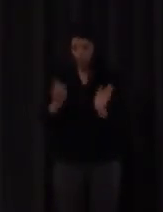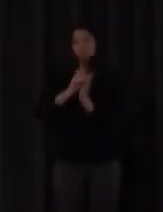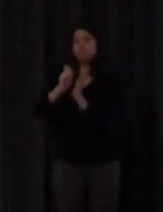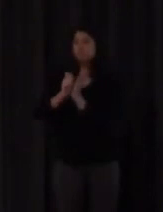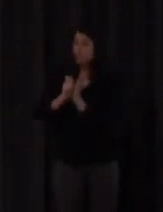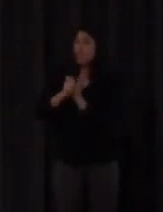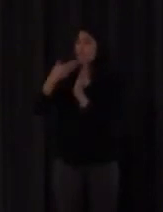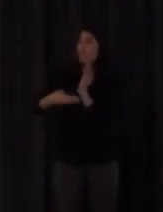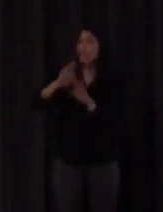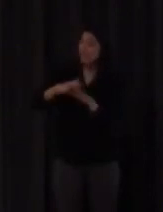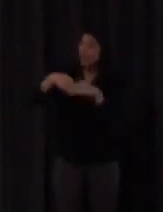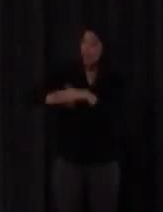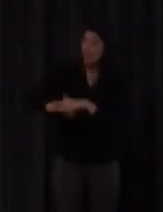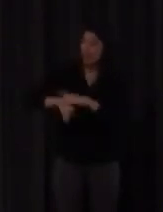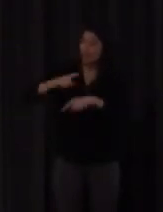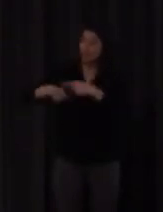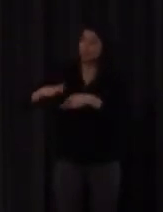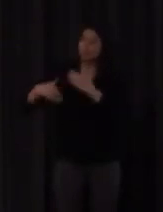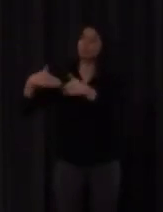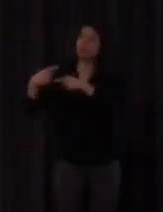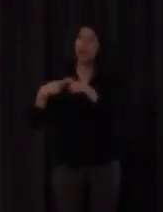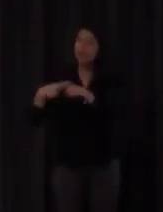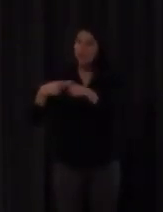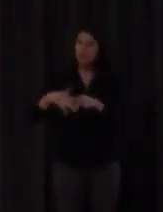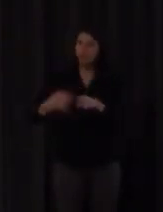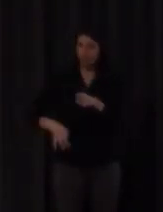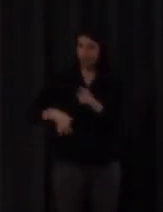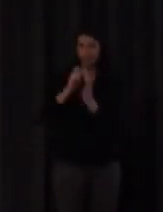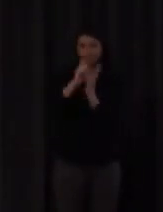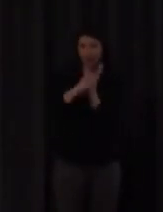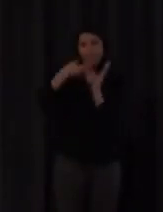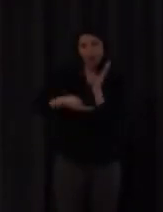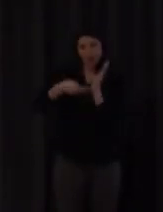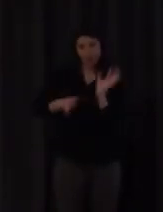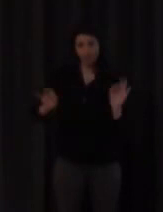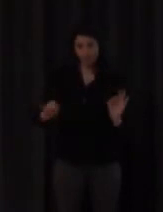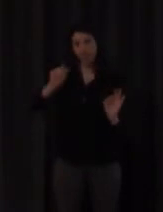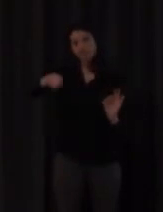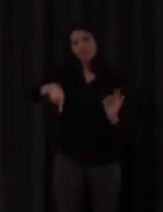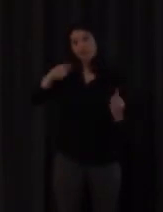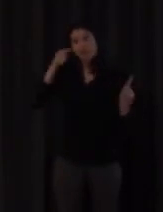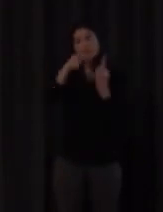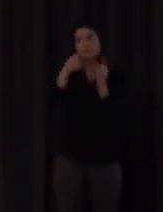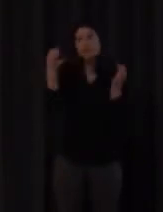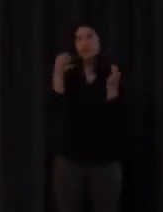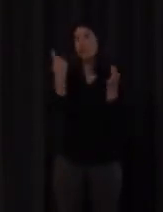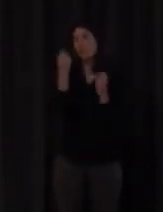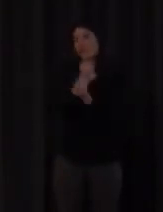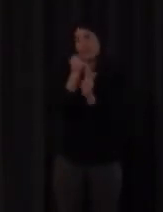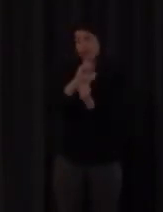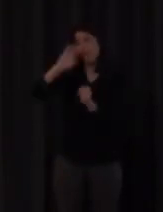y para compartirlo de alguna manera y sobre todo sirven para una tarea fundamental